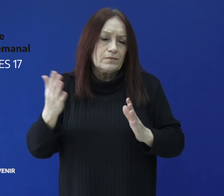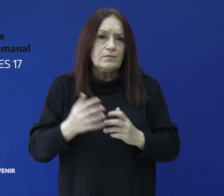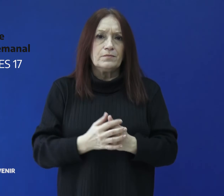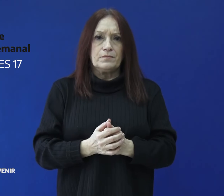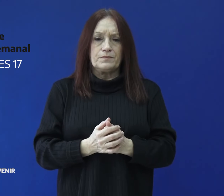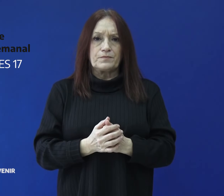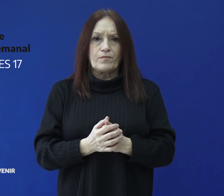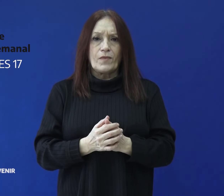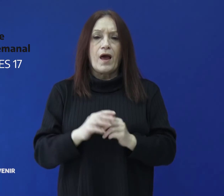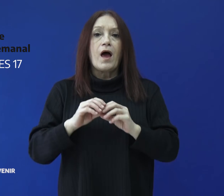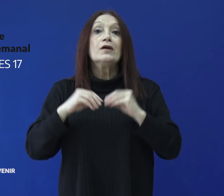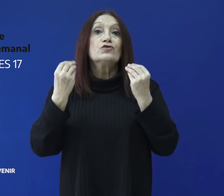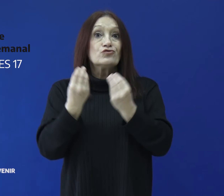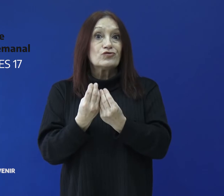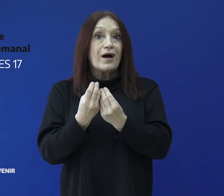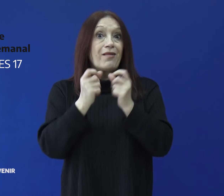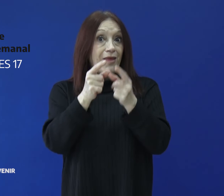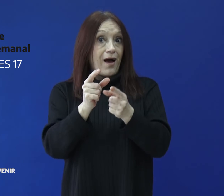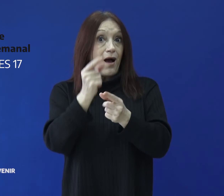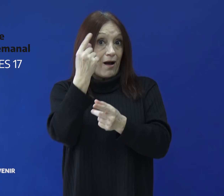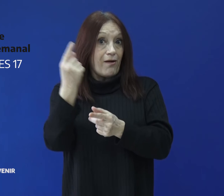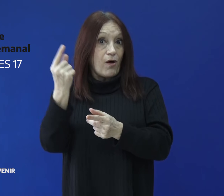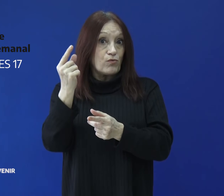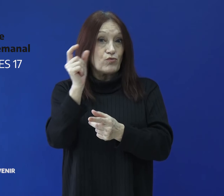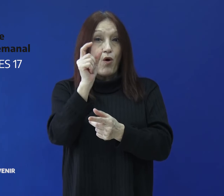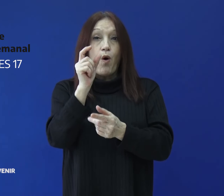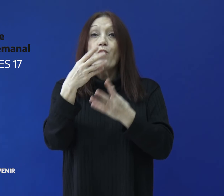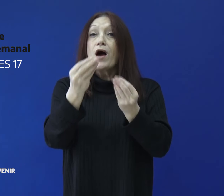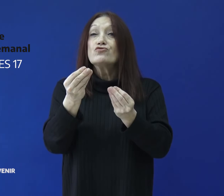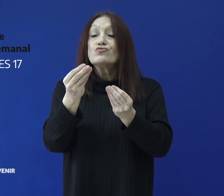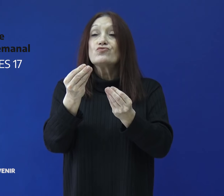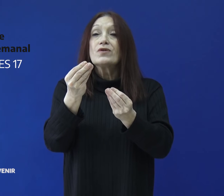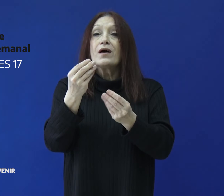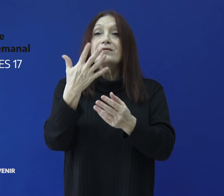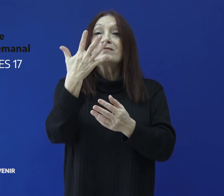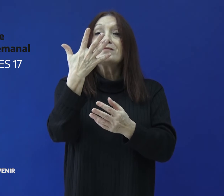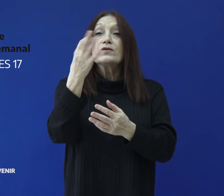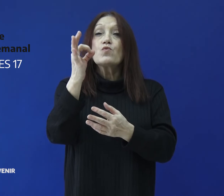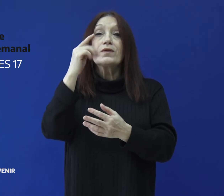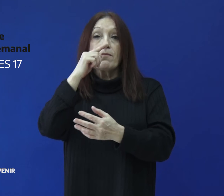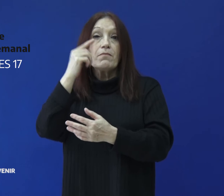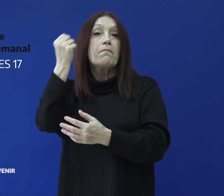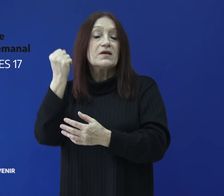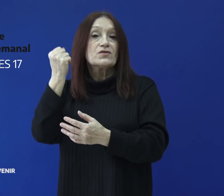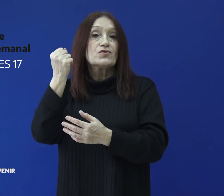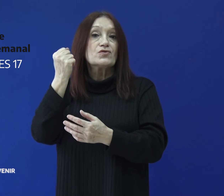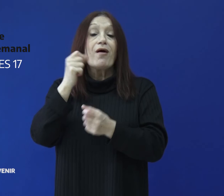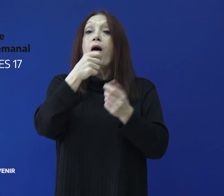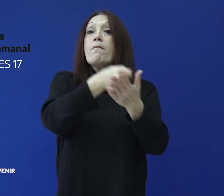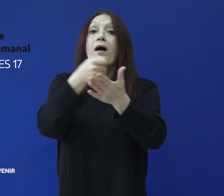El fondo otorga al prestador un aporte no reembolsable de 50 mil pesos a pagar